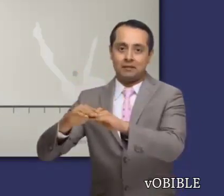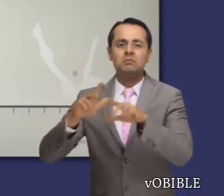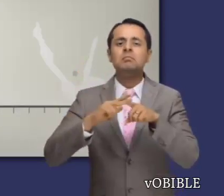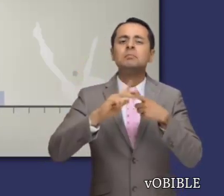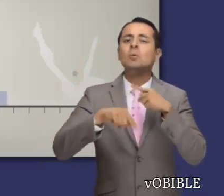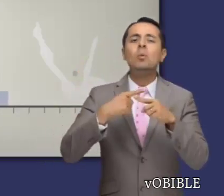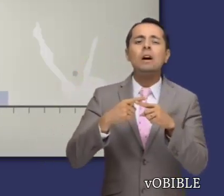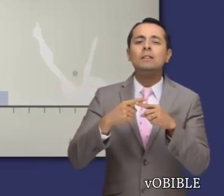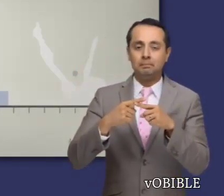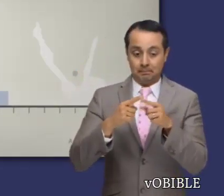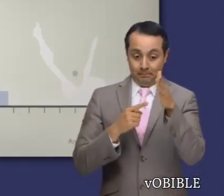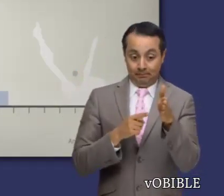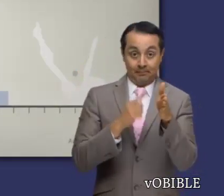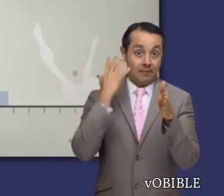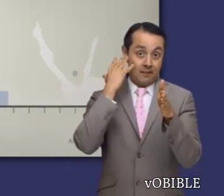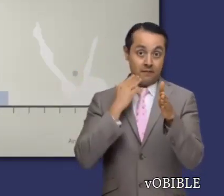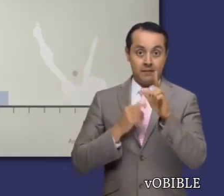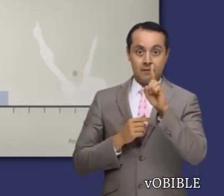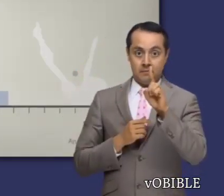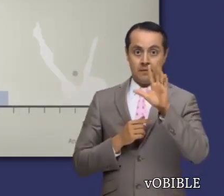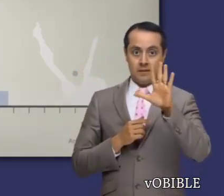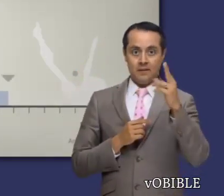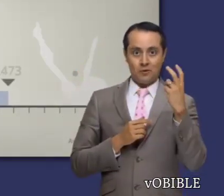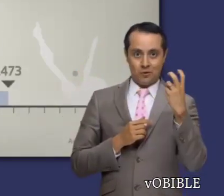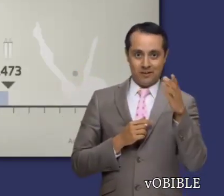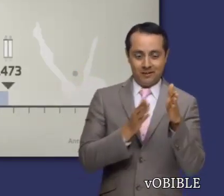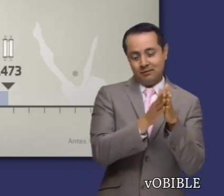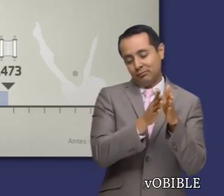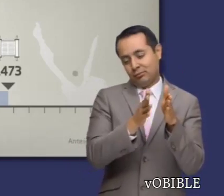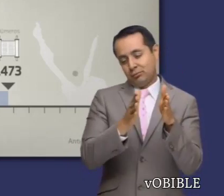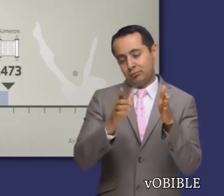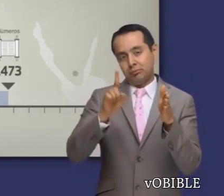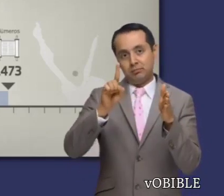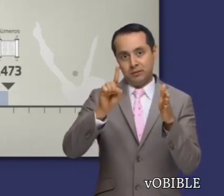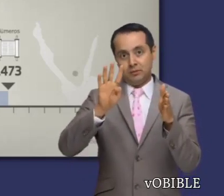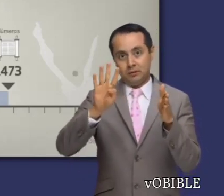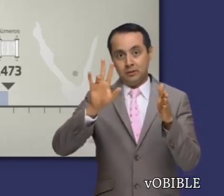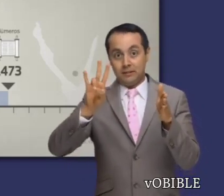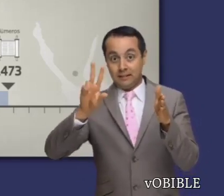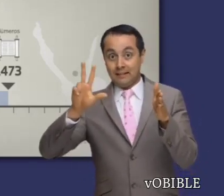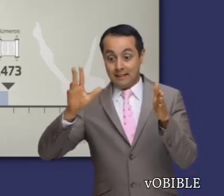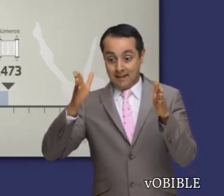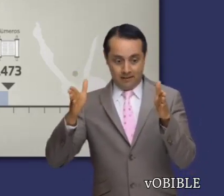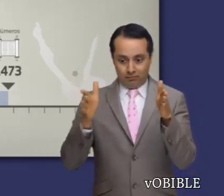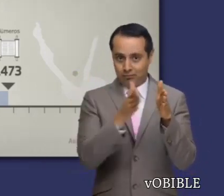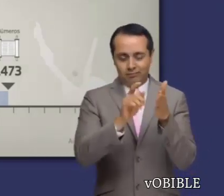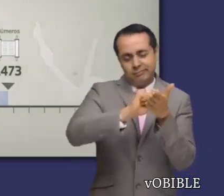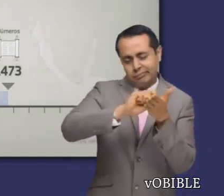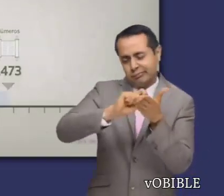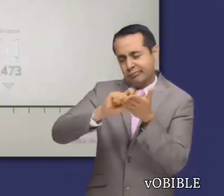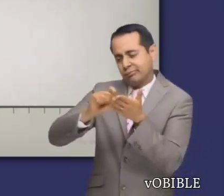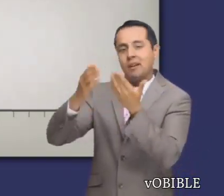y 9 meses, desde el 1512 hasta el 1473 antes de nuestra era, cuando Moisés